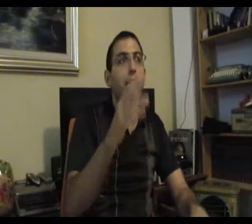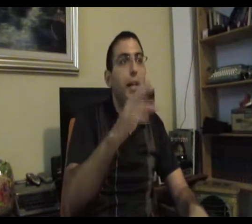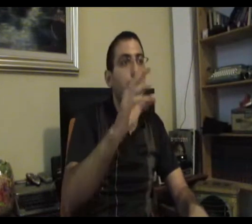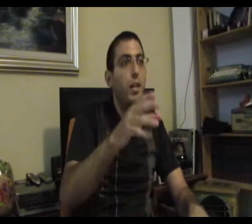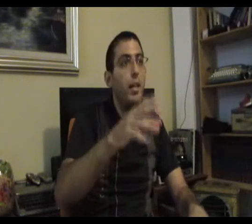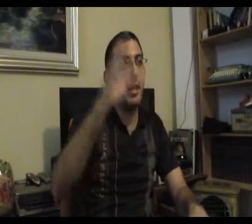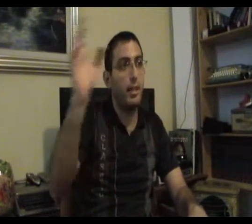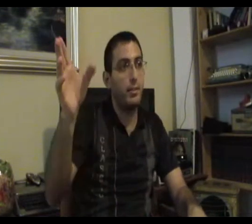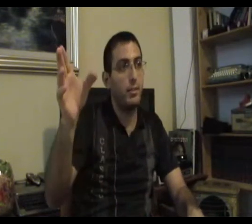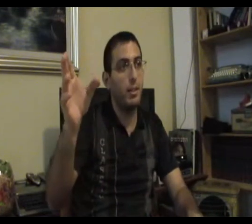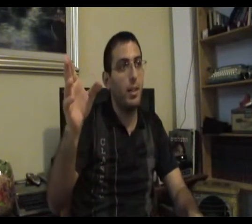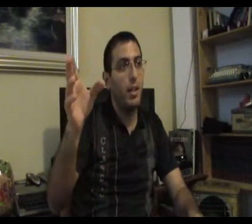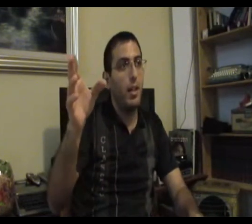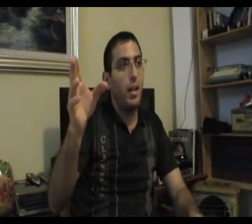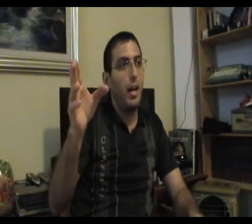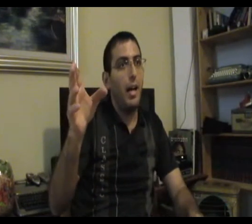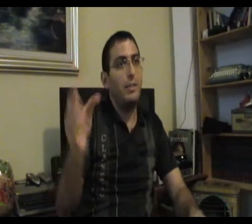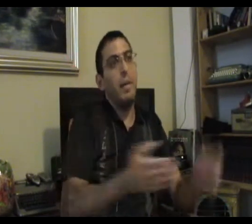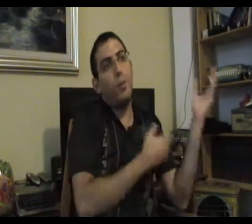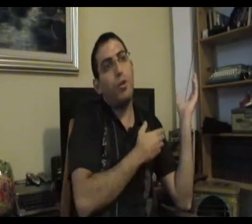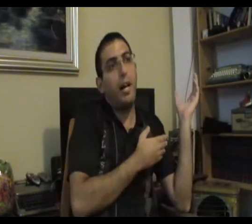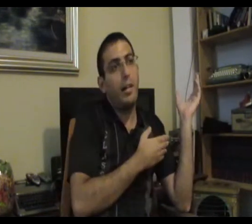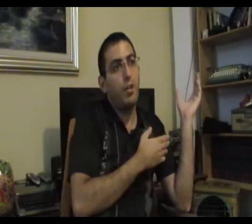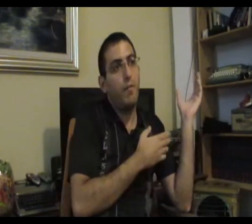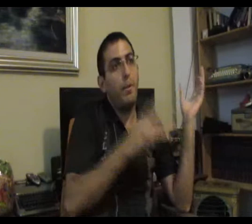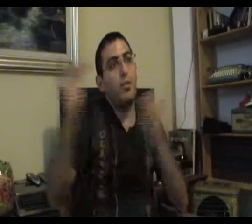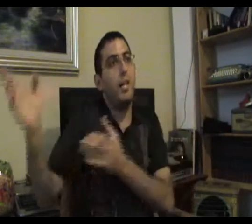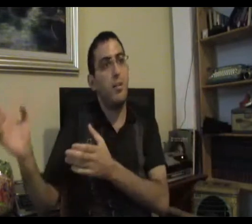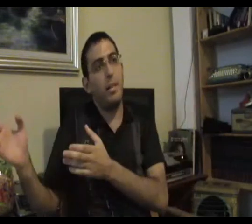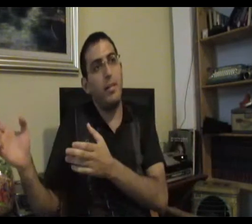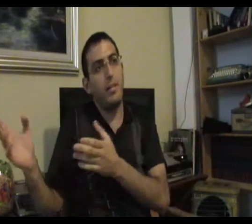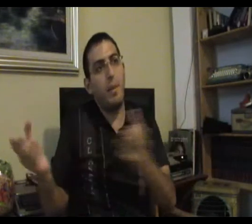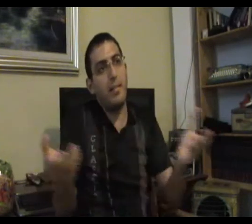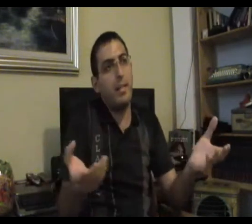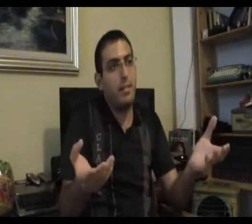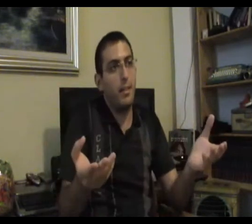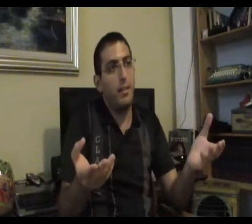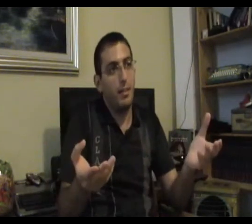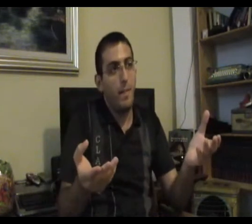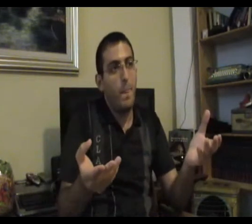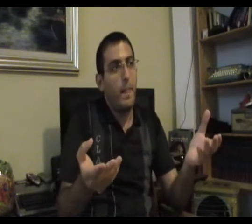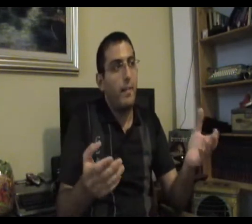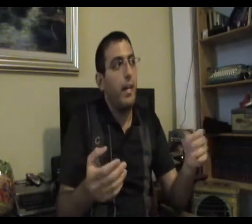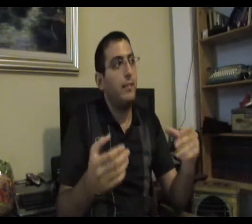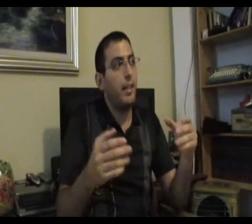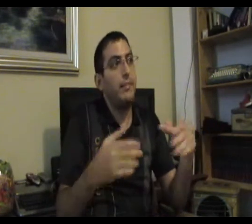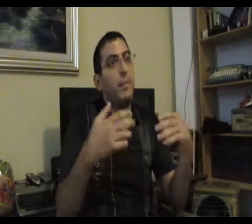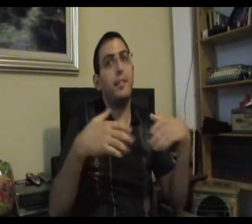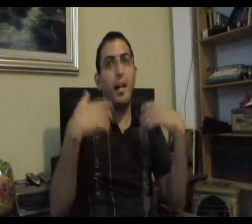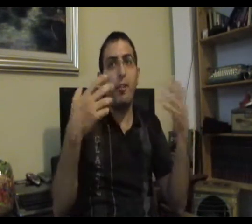לך, הדרך שלי היא X אז מה עם כל שאר האנשים? ואם קשה לי לעשות את ה-X הזה, מה אז נעשה? מבינה, אז אם את צריכה